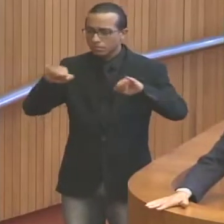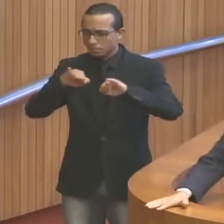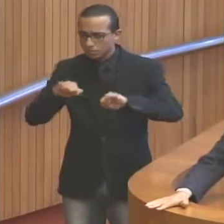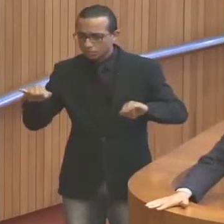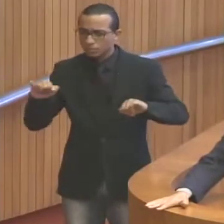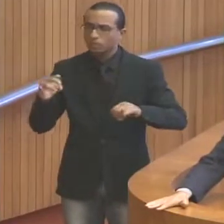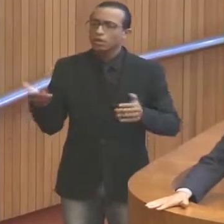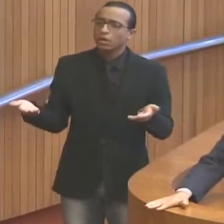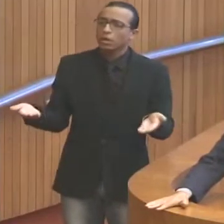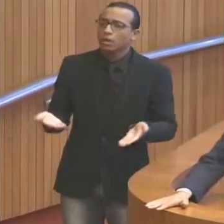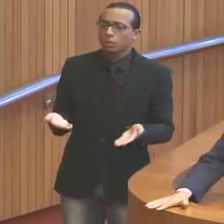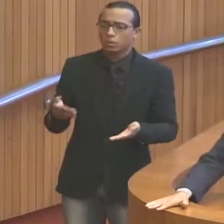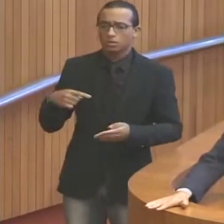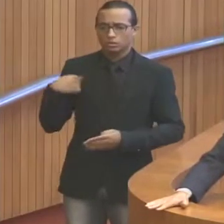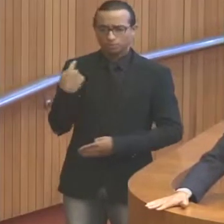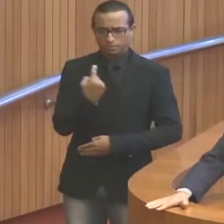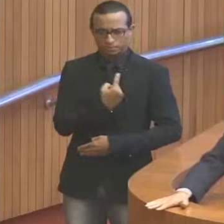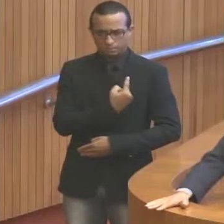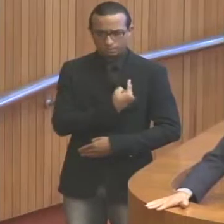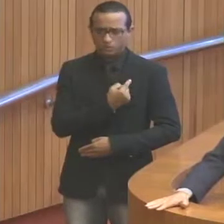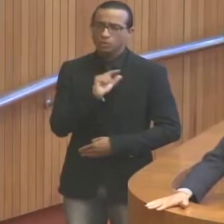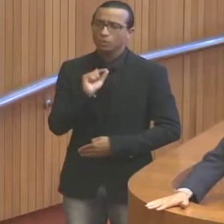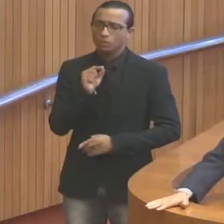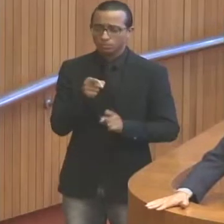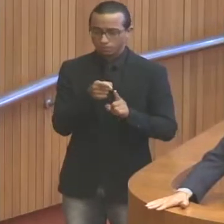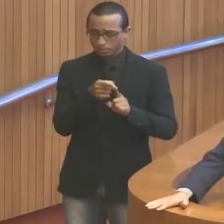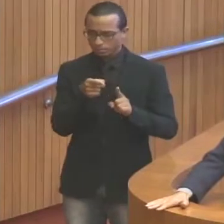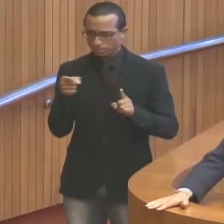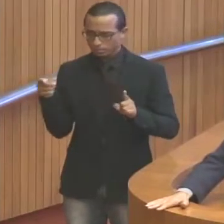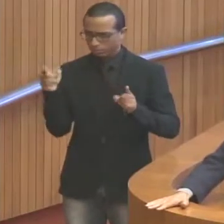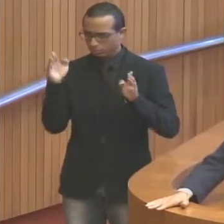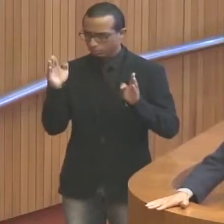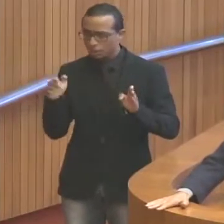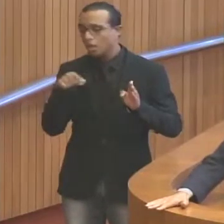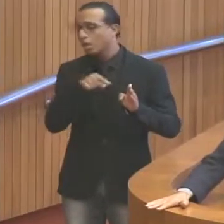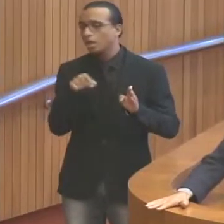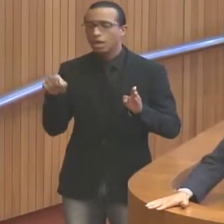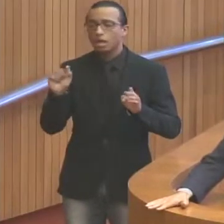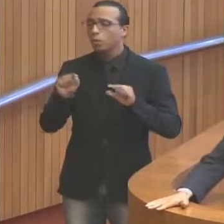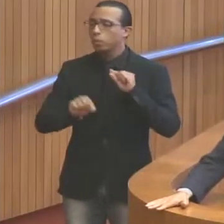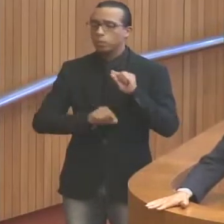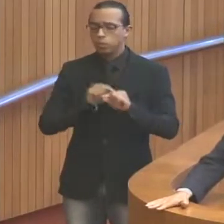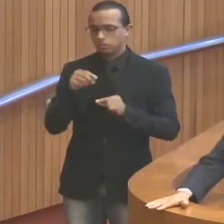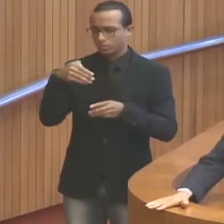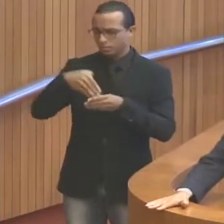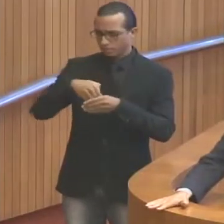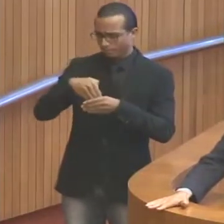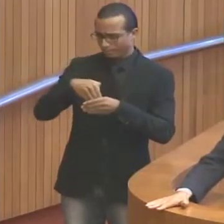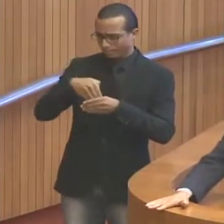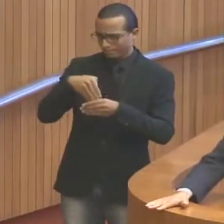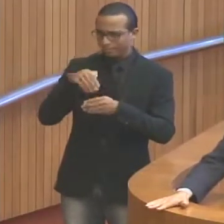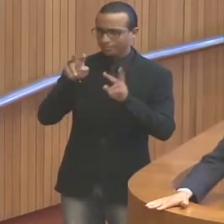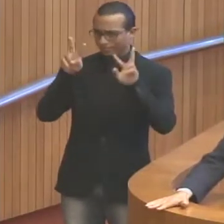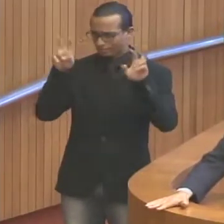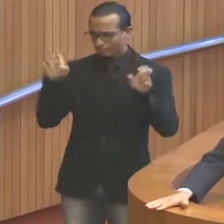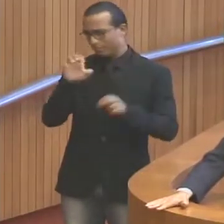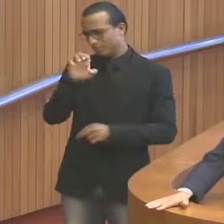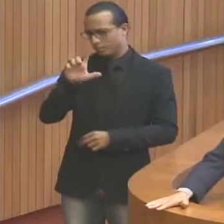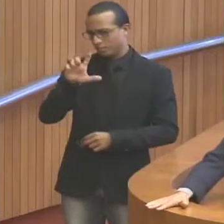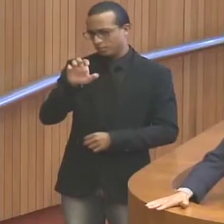estamos no período eleitoral e nesse período eleitoral,